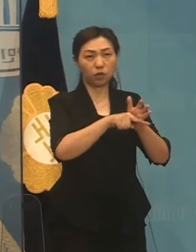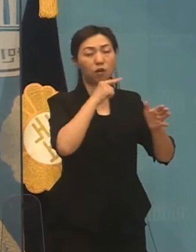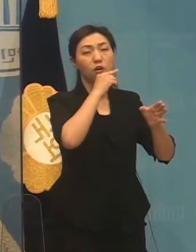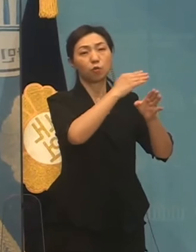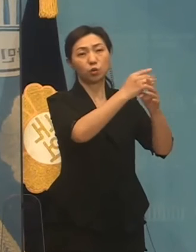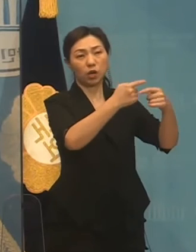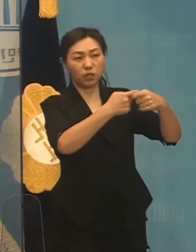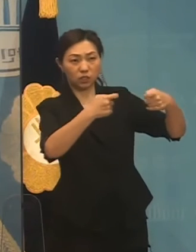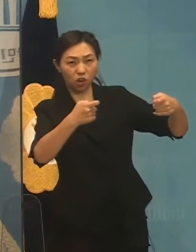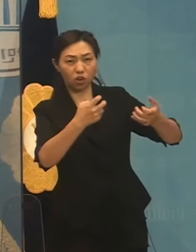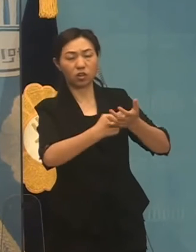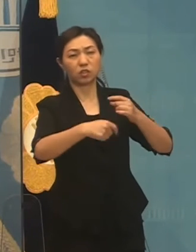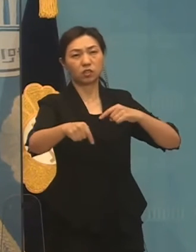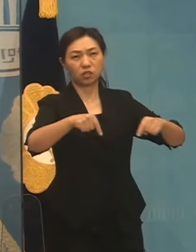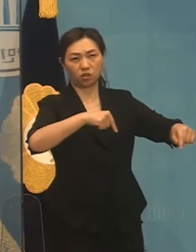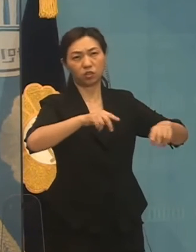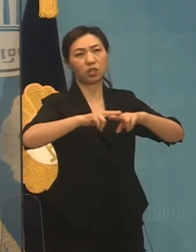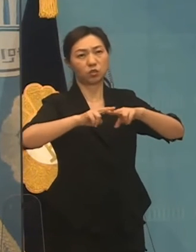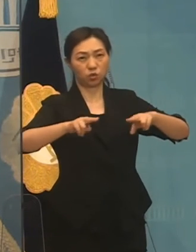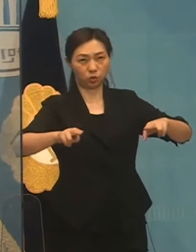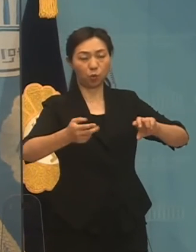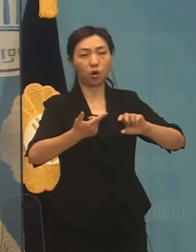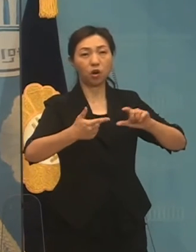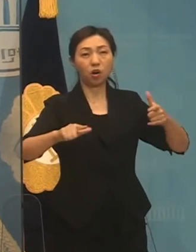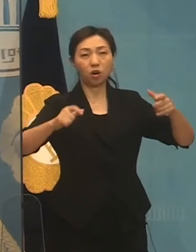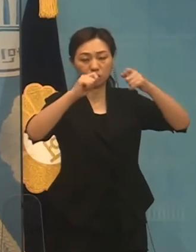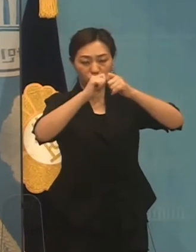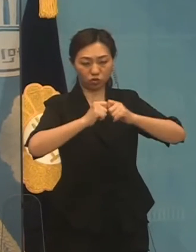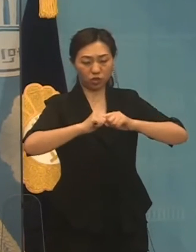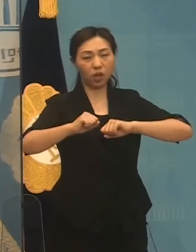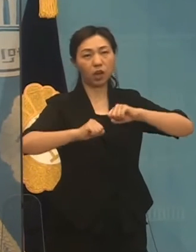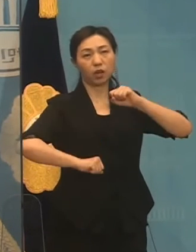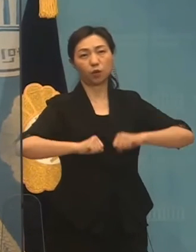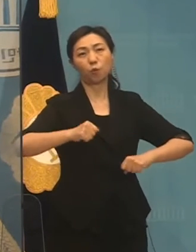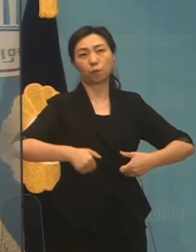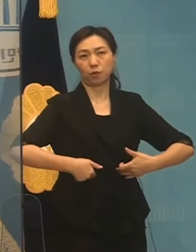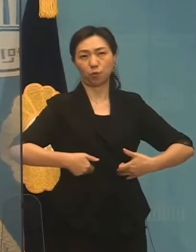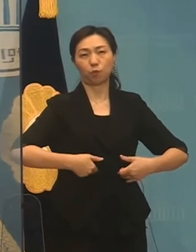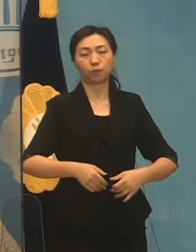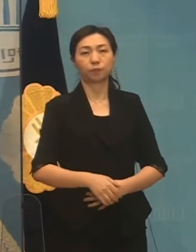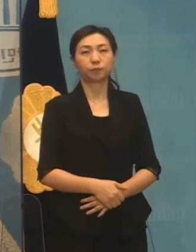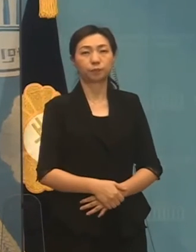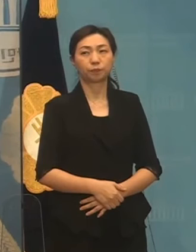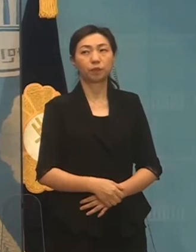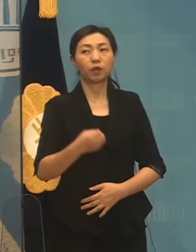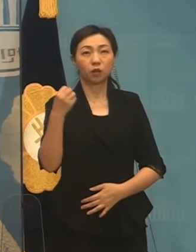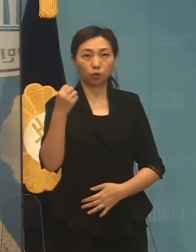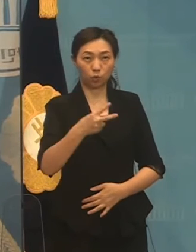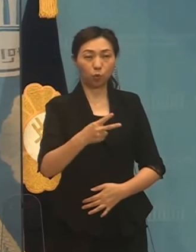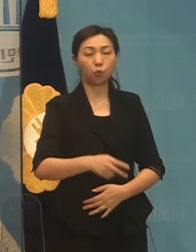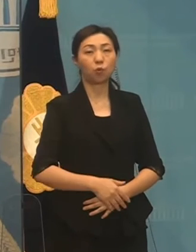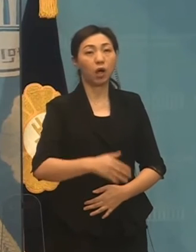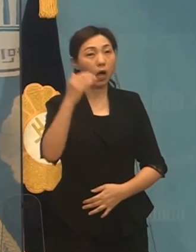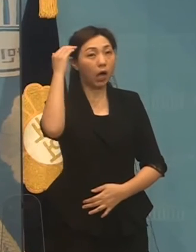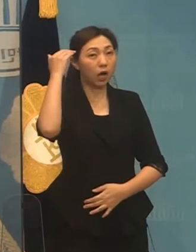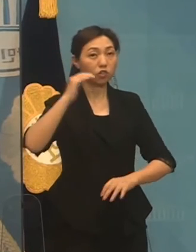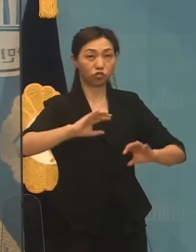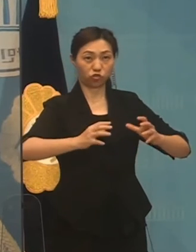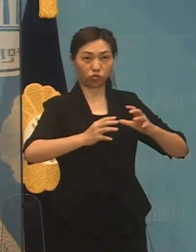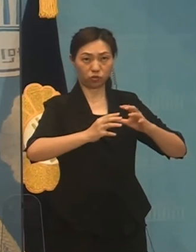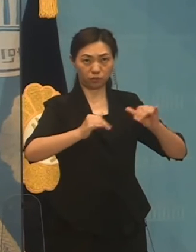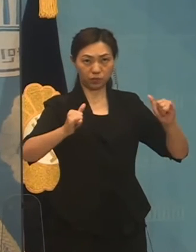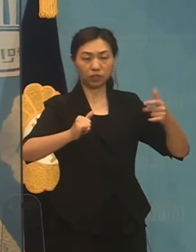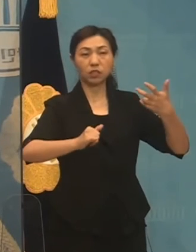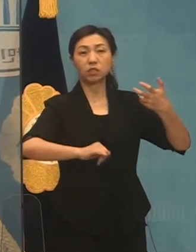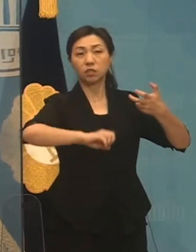철회 등 구체적인 행동 계획을 내놓아야 할 것입니다. 아울러 우리 국민의 70%가